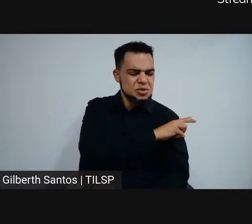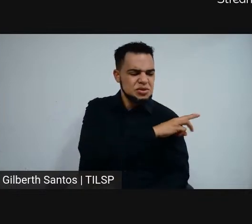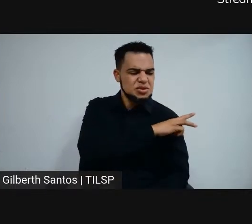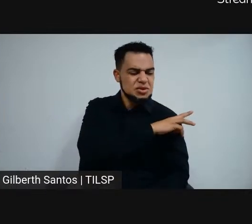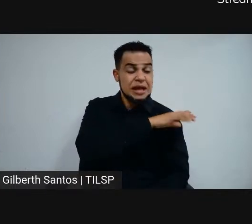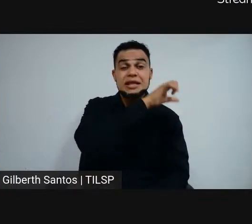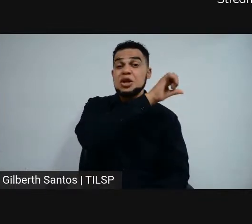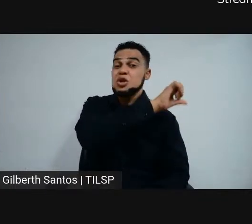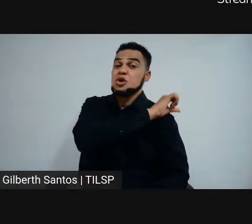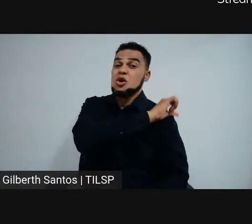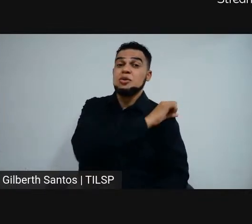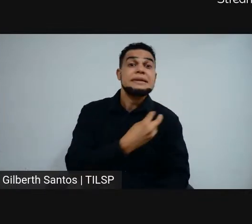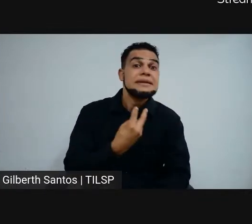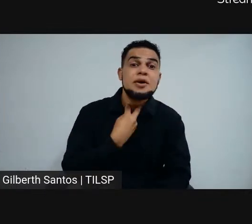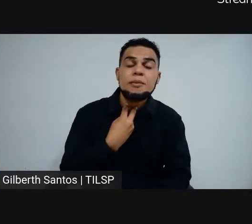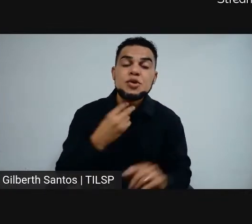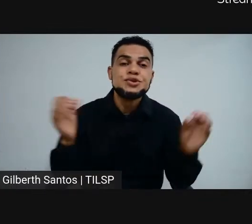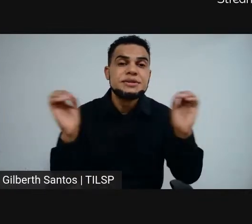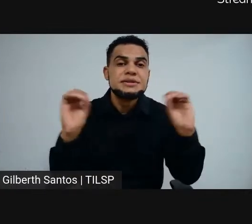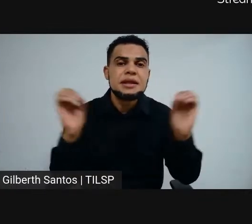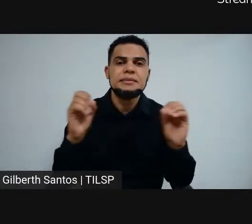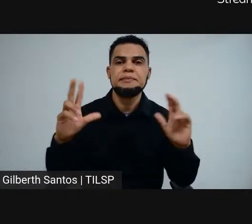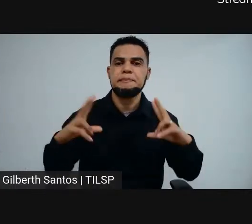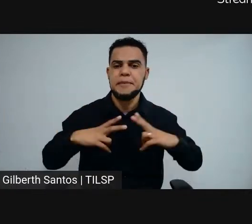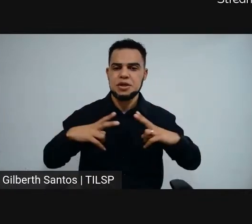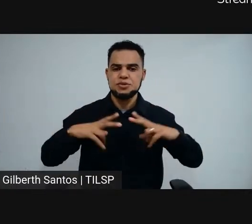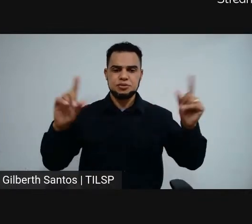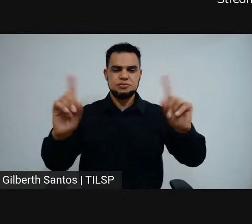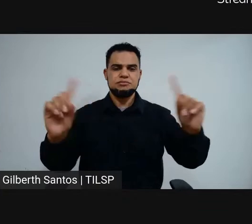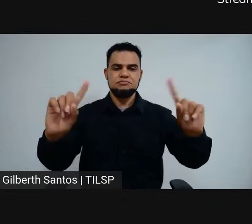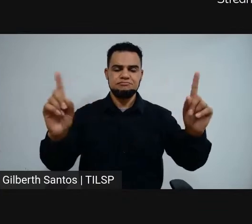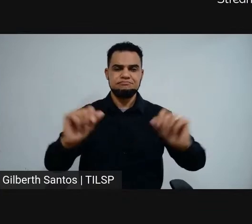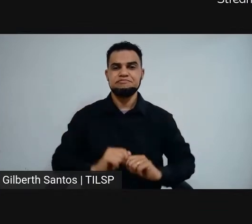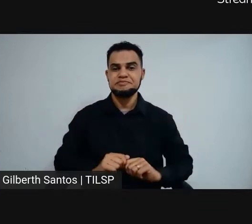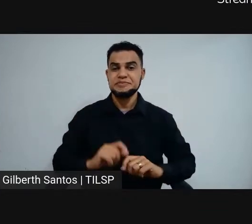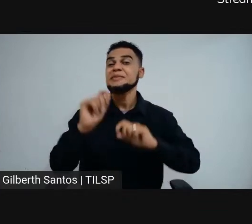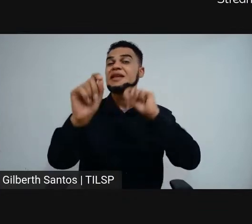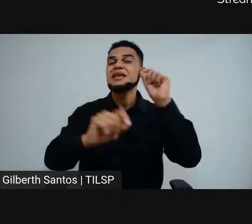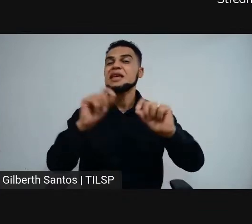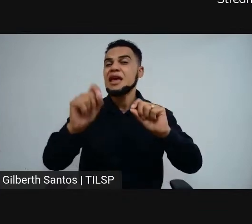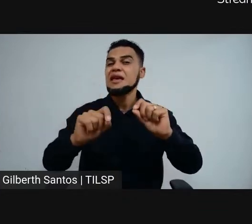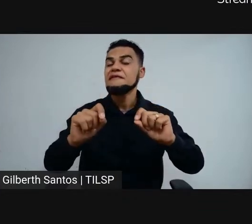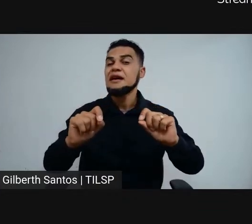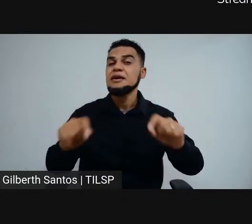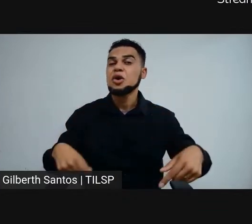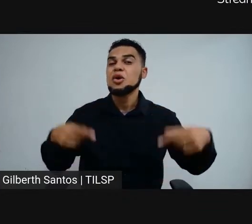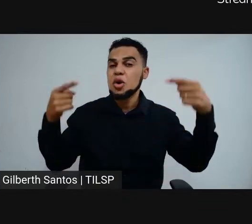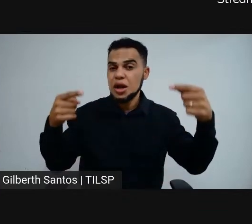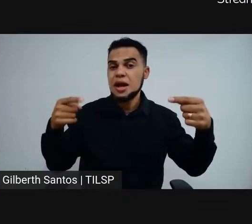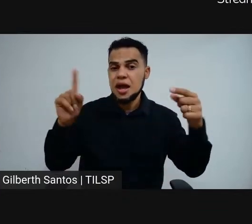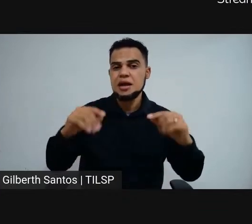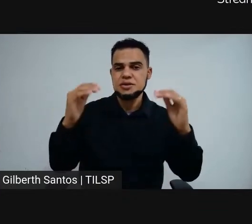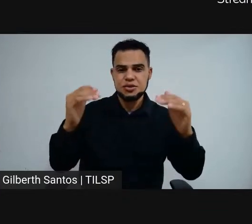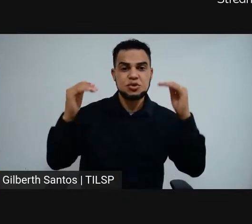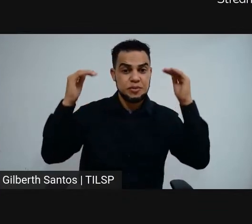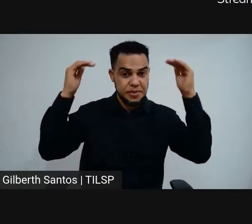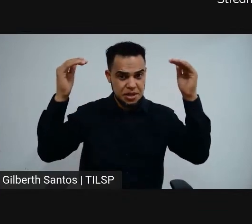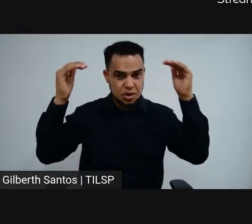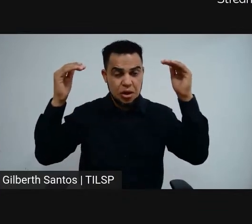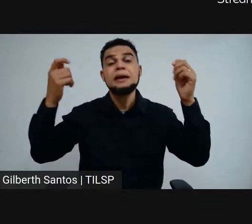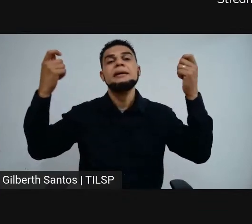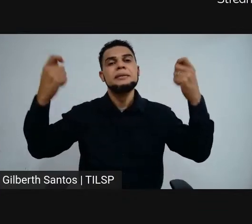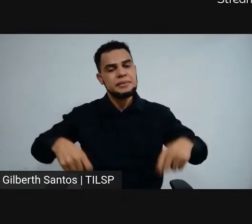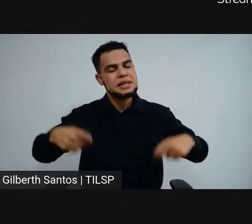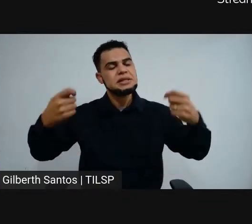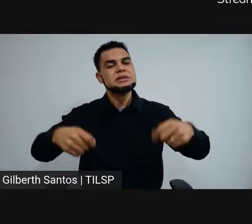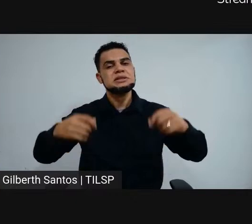estudado nada em escola particular. Quem vai concorrer ao ensino superior tem que ter estudado todo o